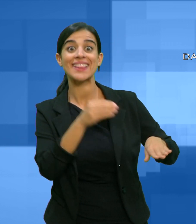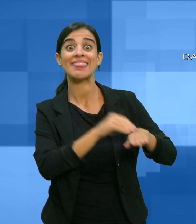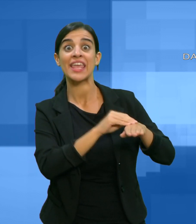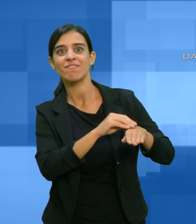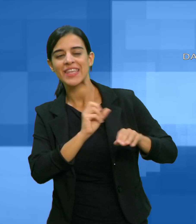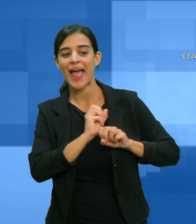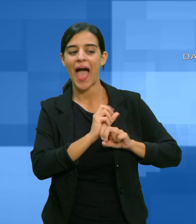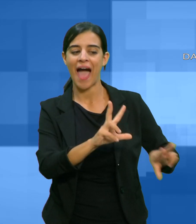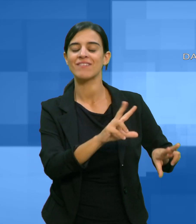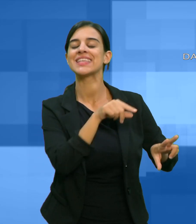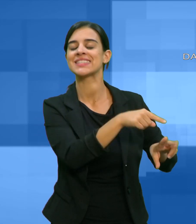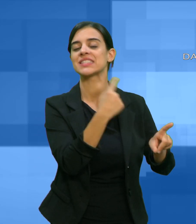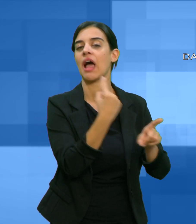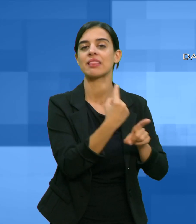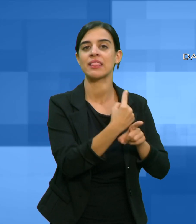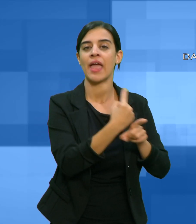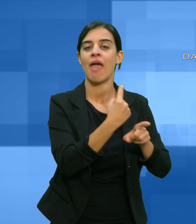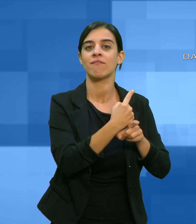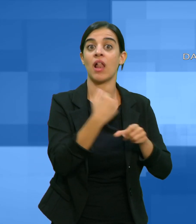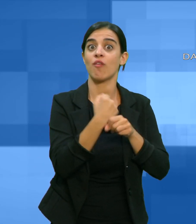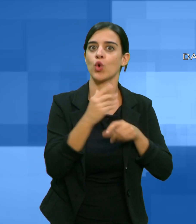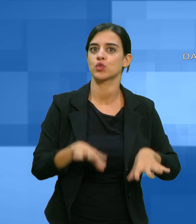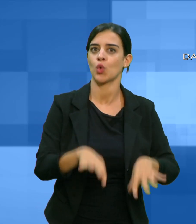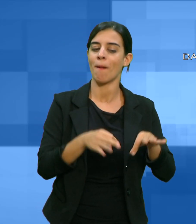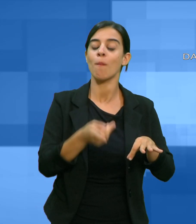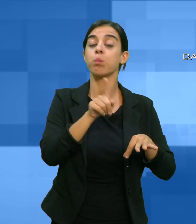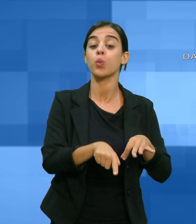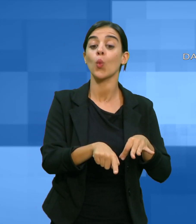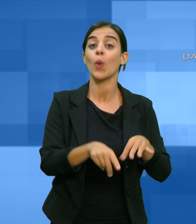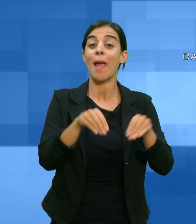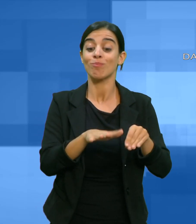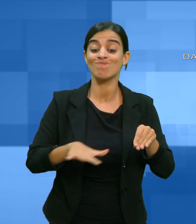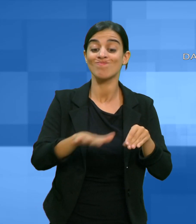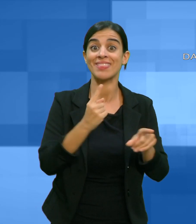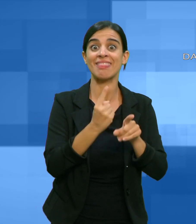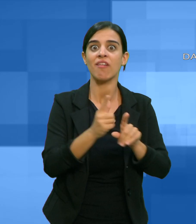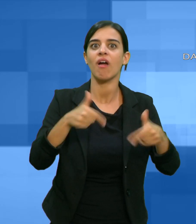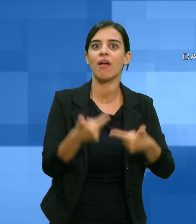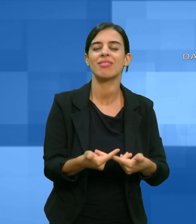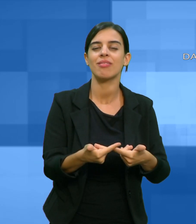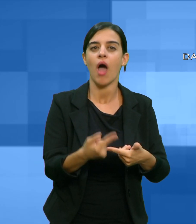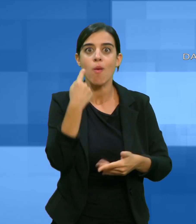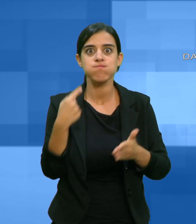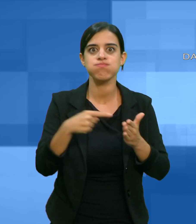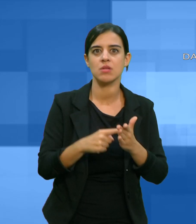ripristino dei luoghi. La giunta cabrarese ha pertanto ritenuto di